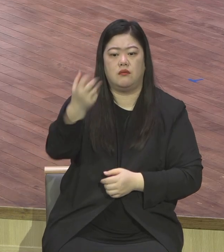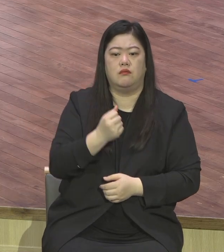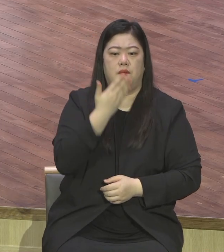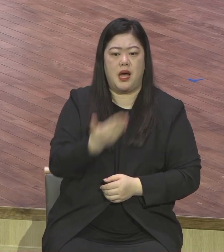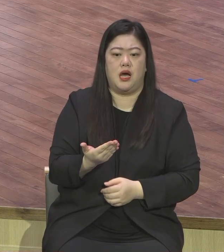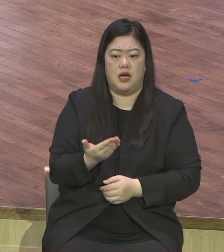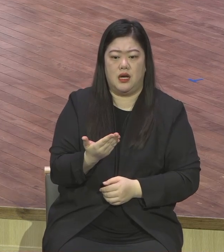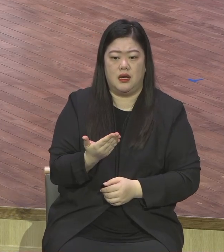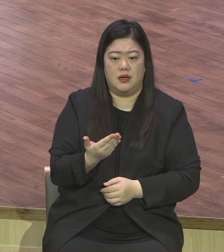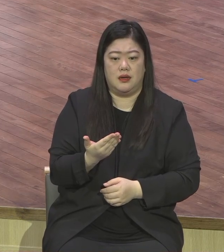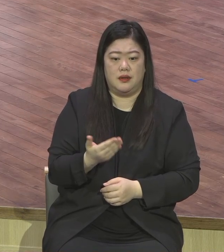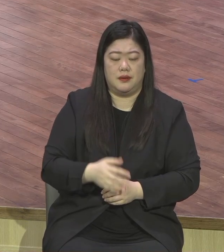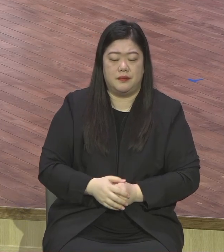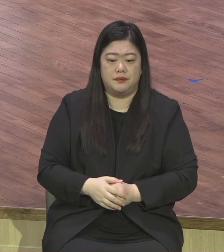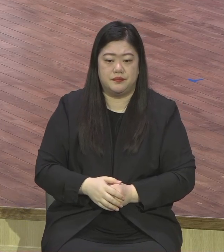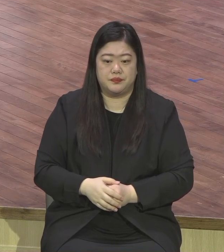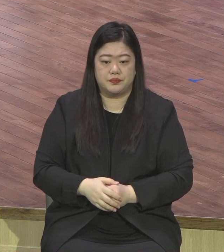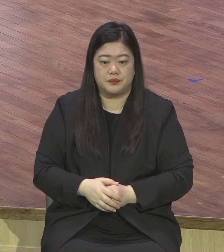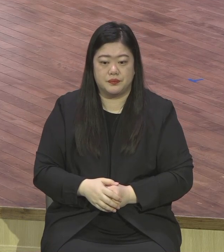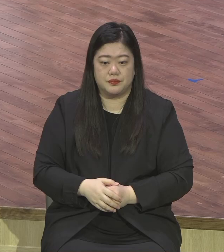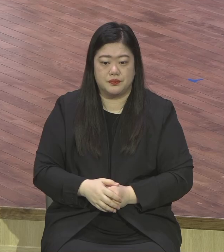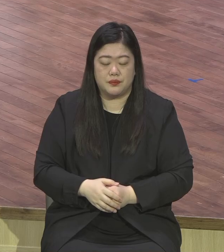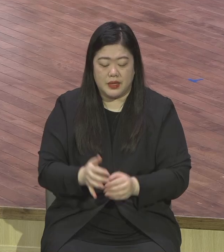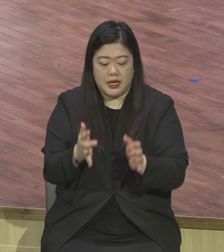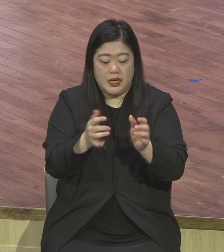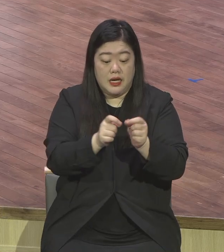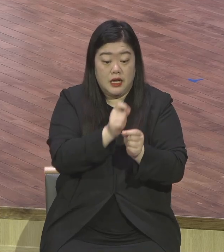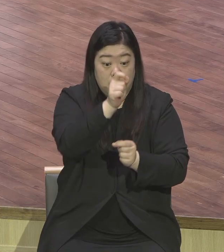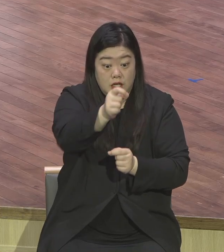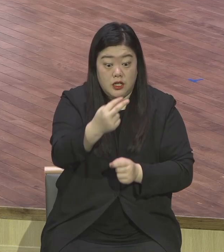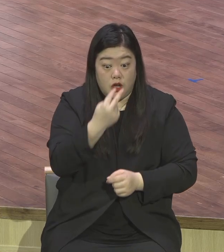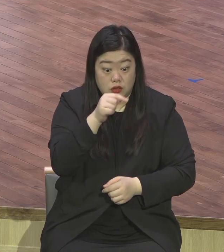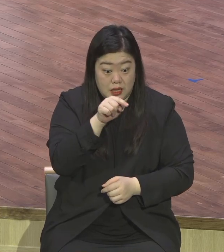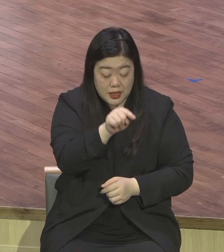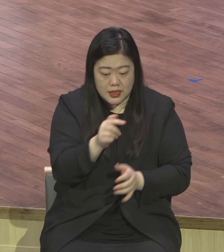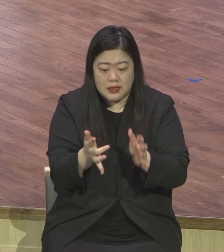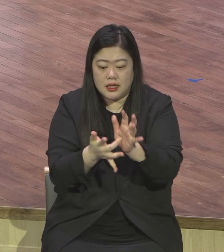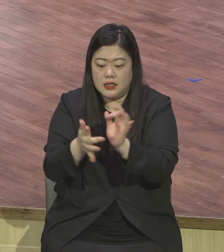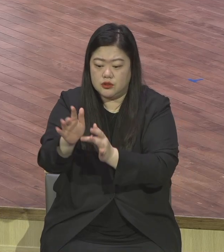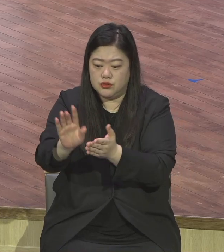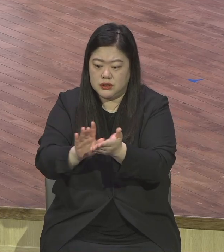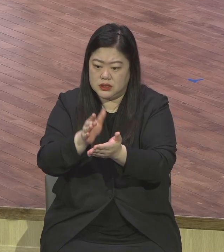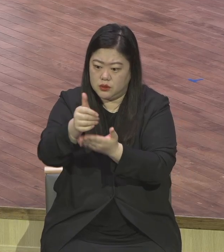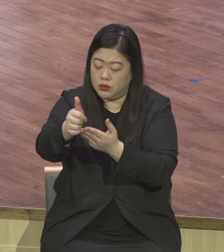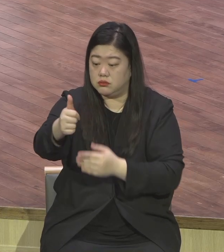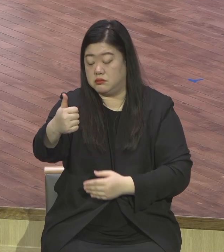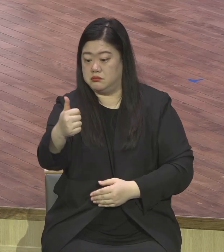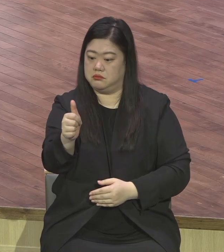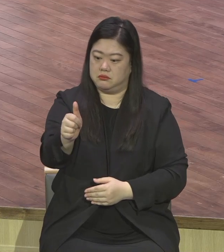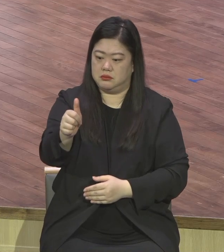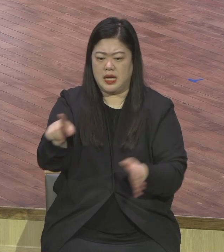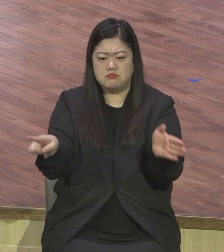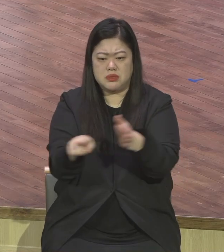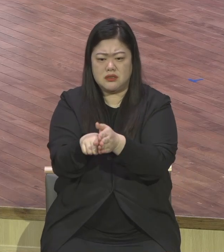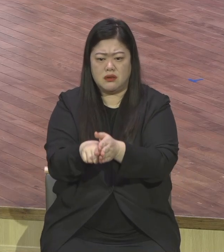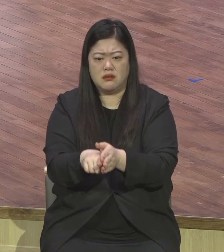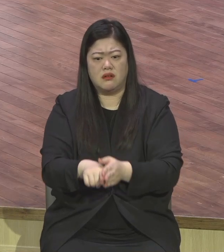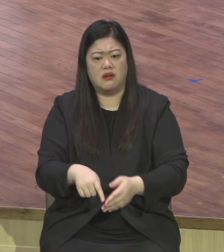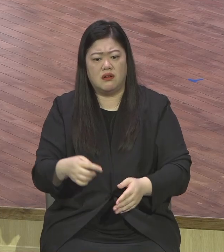영생은 예수 그리스도를 믿기만 하면 영생한다. 믿기만 하면 돼요.